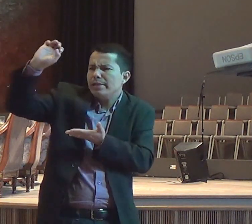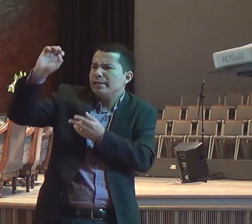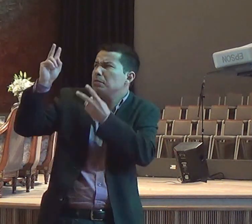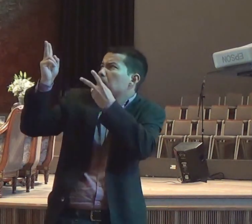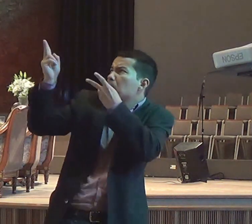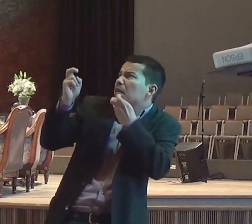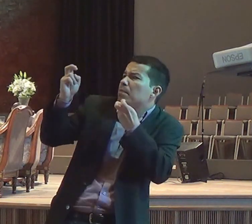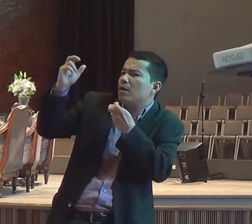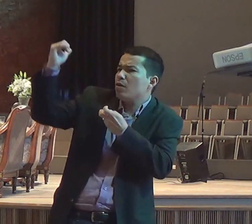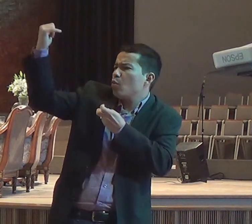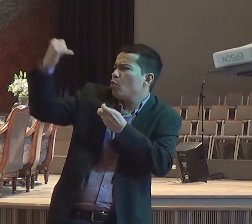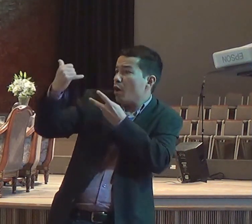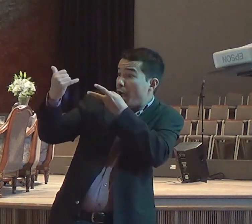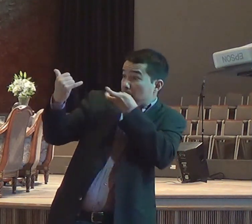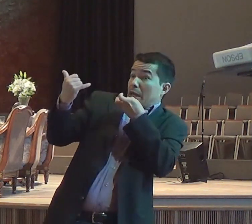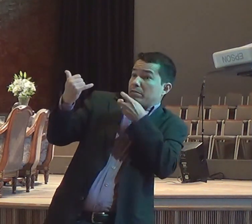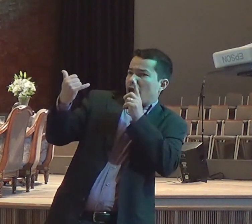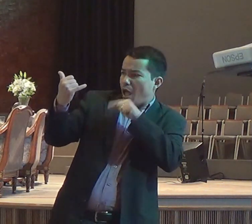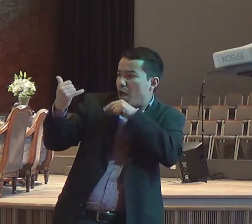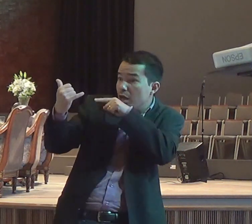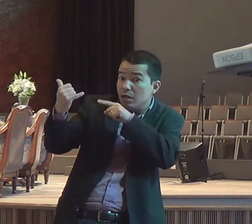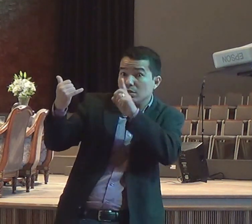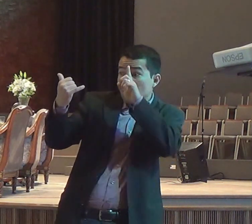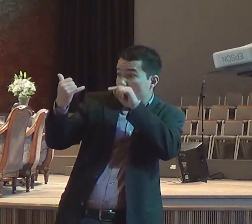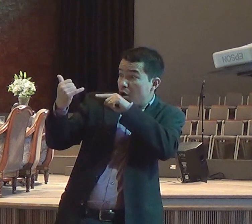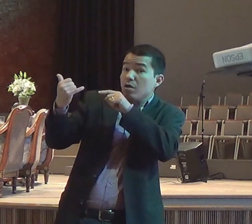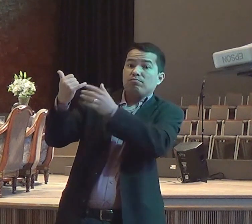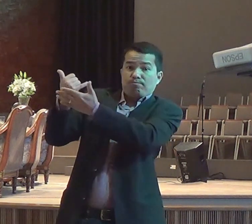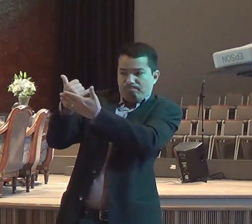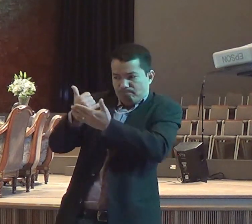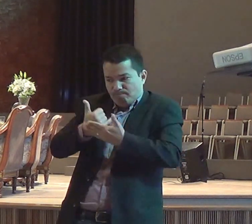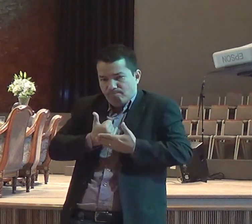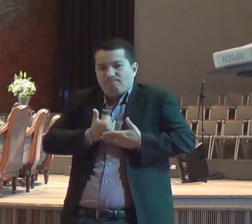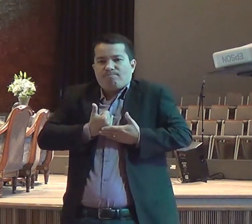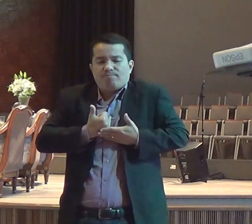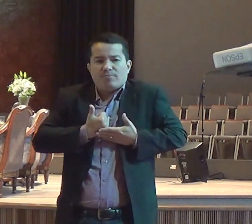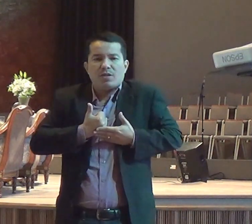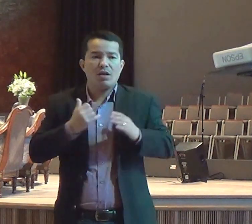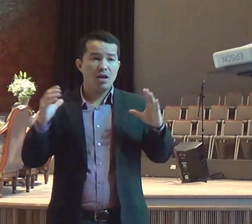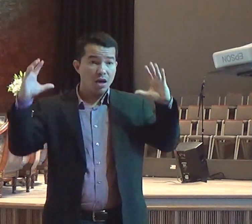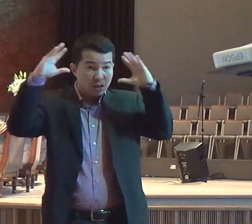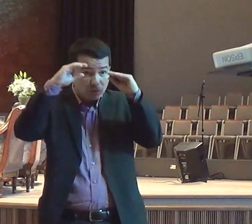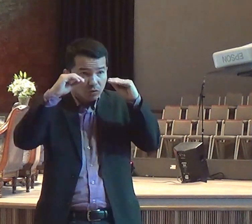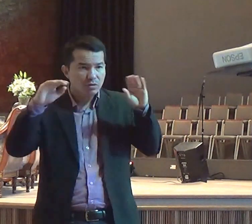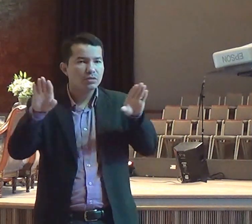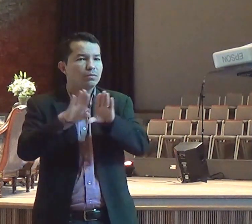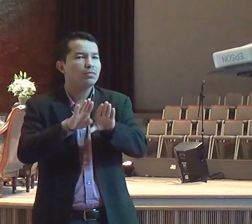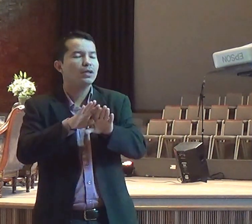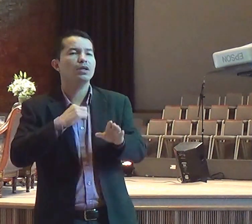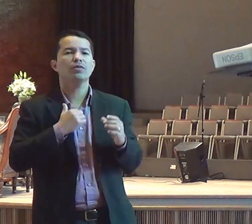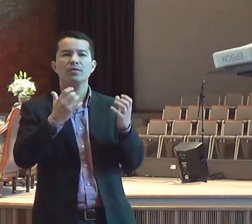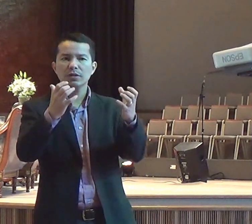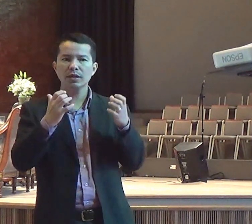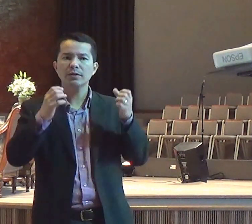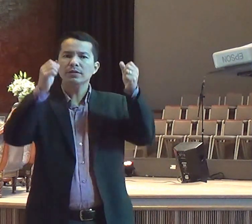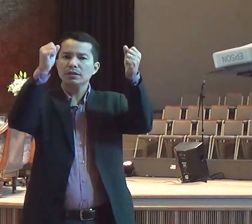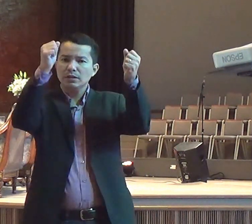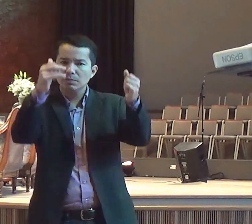discernir, ouvir o sussurro de Deus. E à noite eu quero falar sobre como Deus sussurra